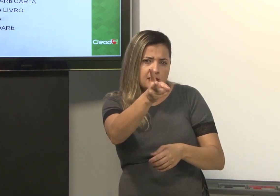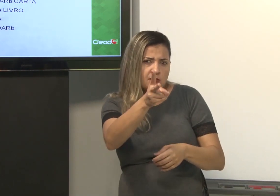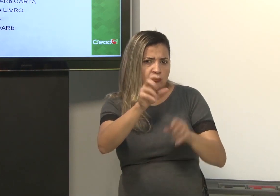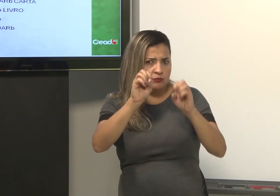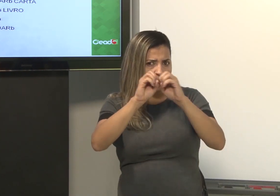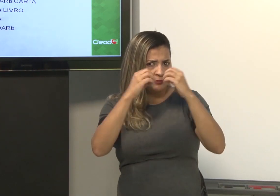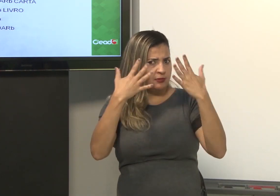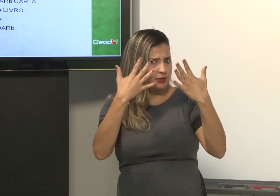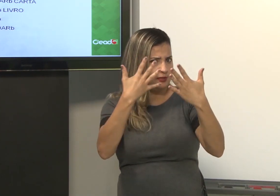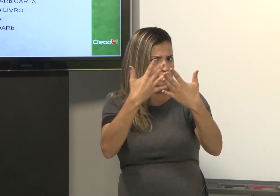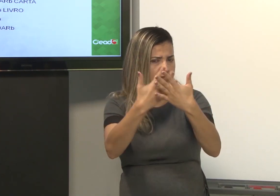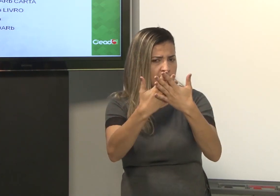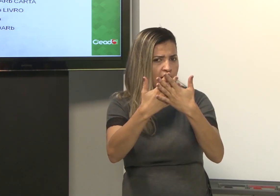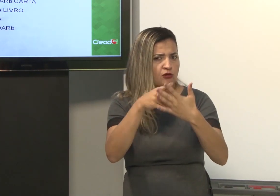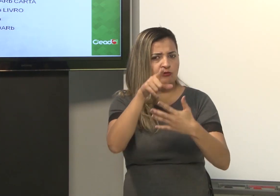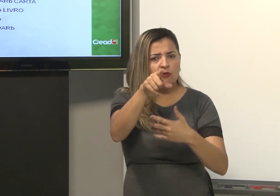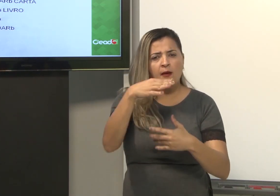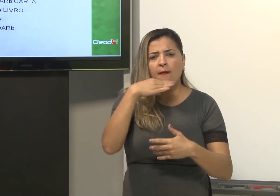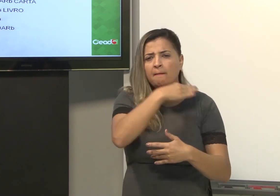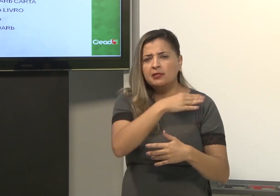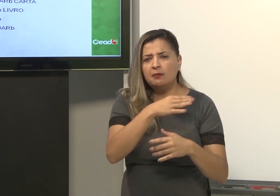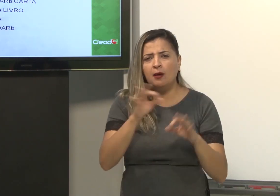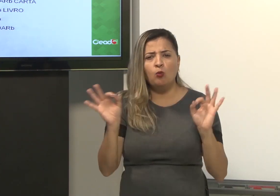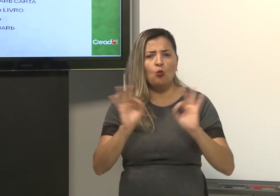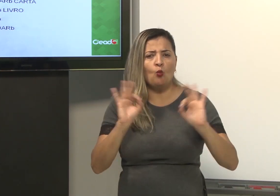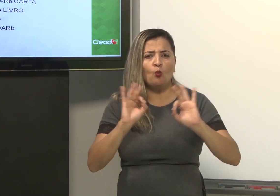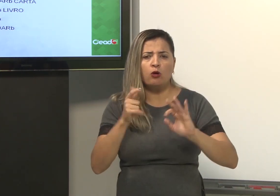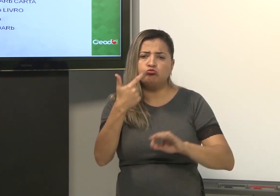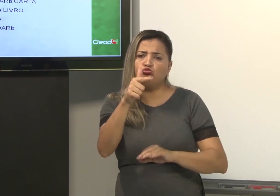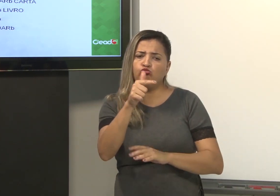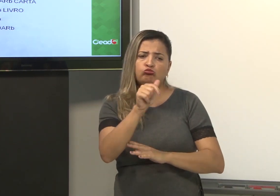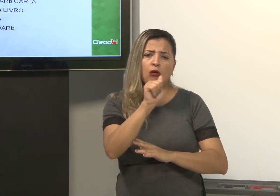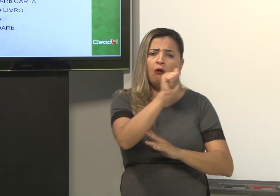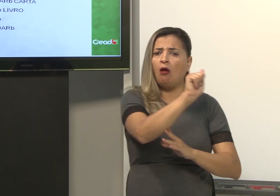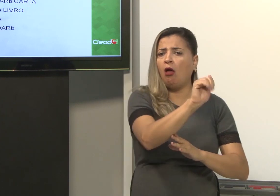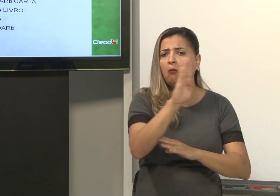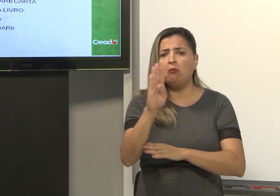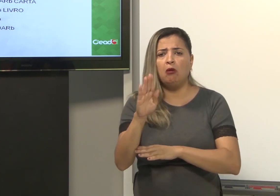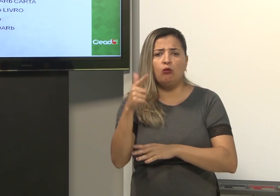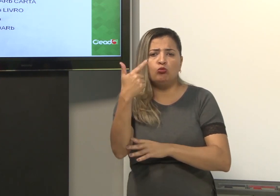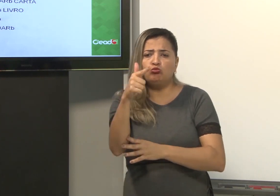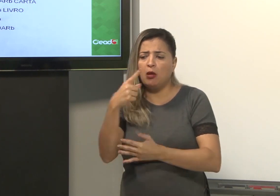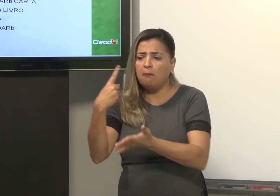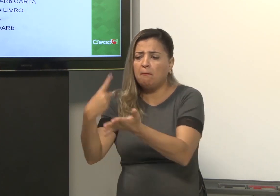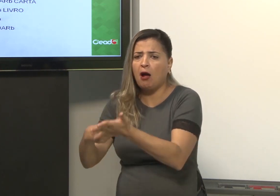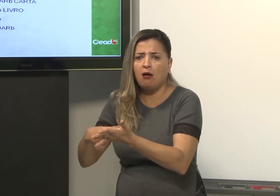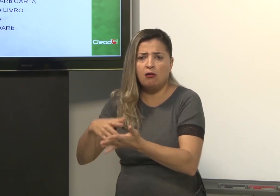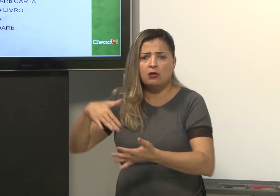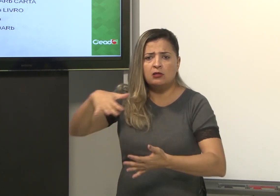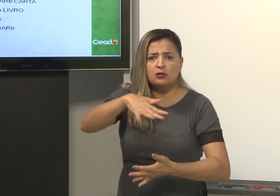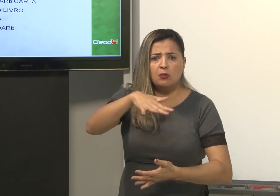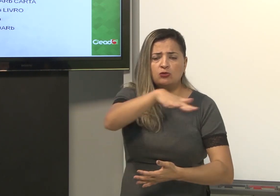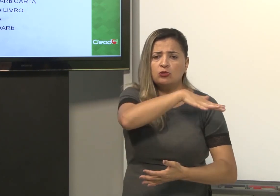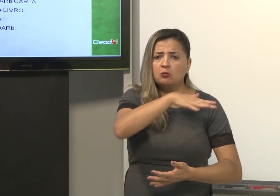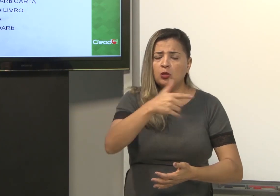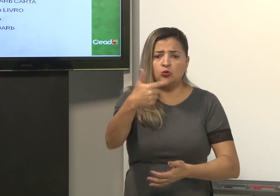Então, vamos continuar vendo o slide. Vocês vão perceber que não tem diferença. Não tem marcação de